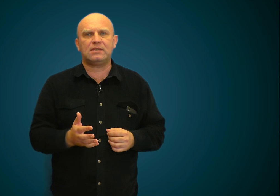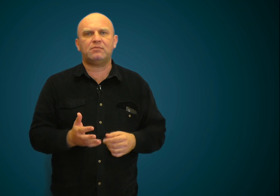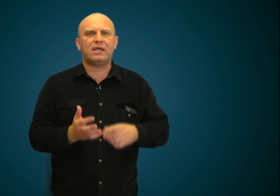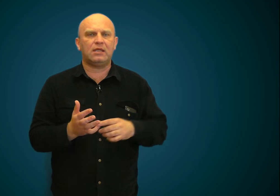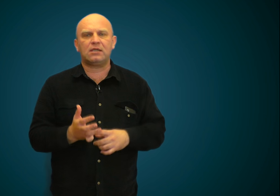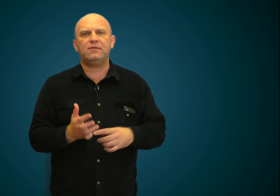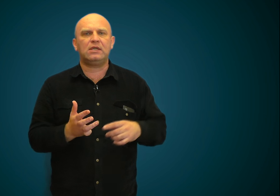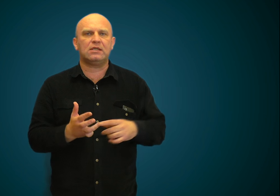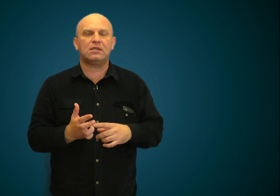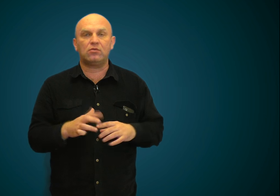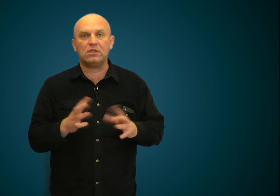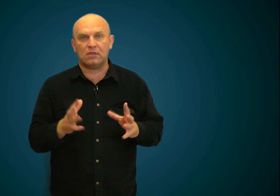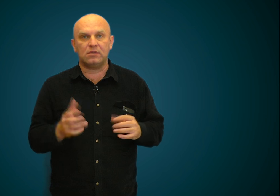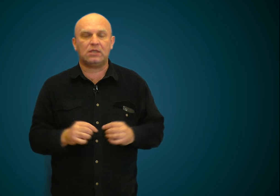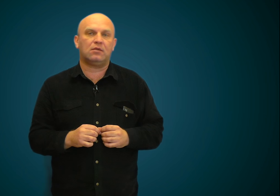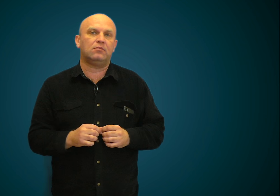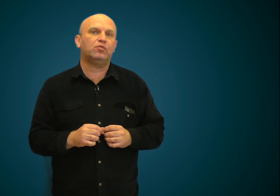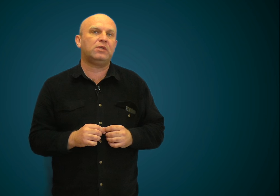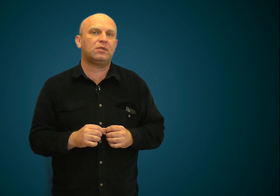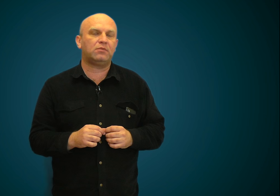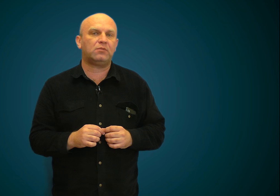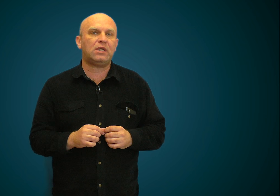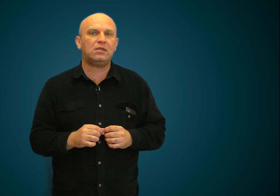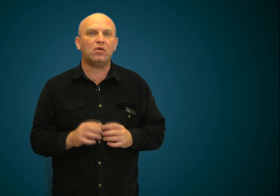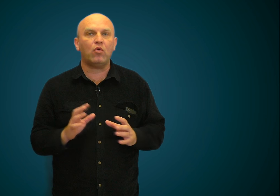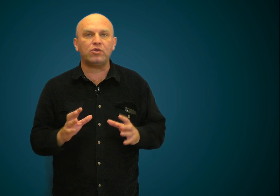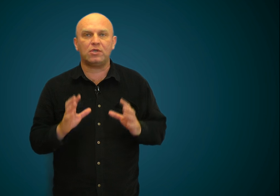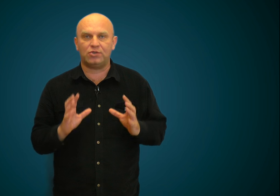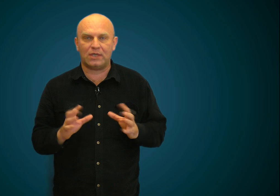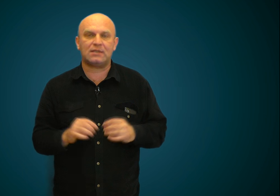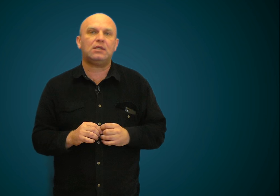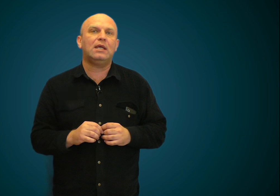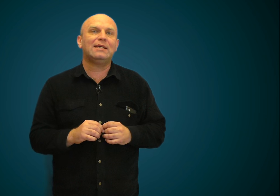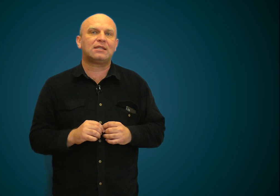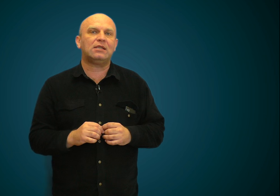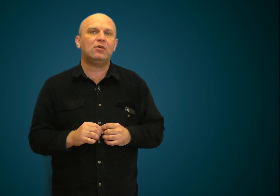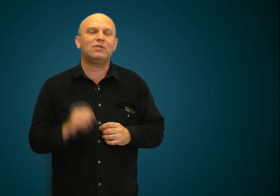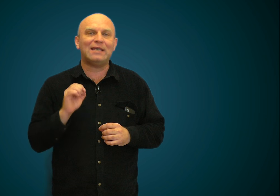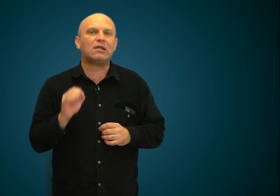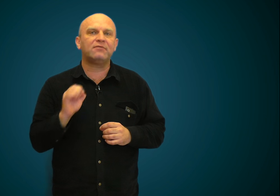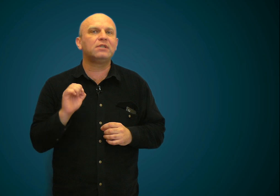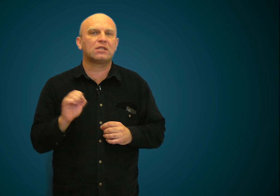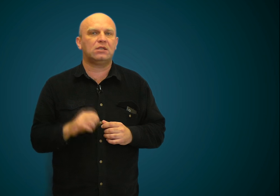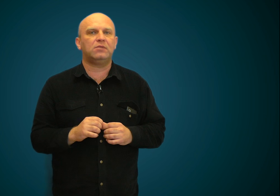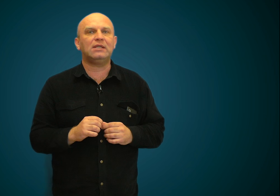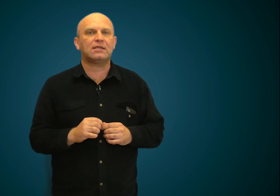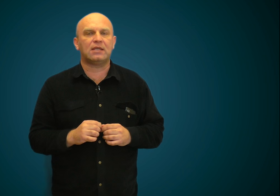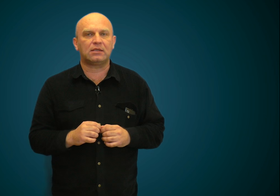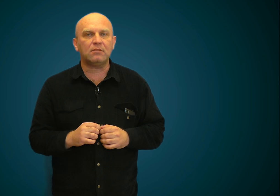собраний, конференций и других таких публичных мероприятий очень часто страдают ярко выраженным недостатком,